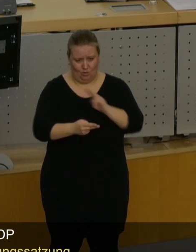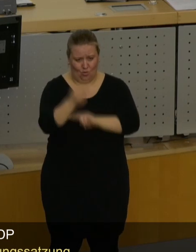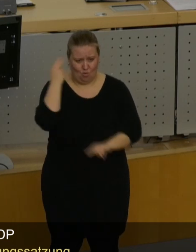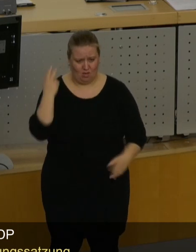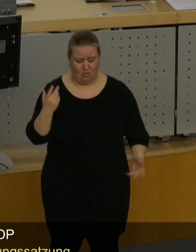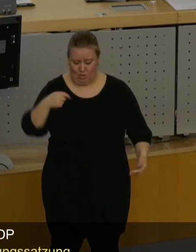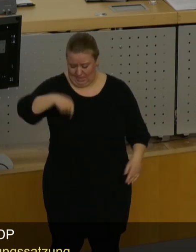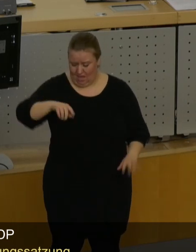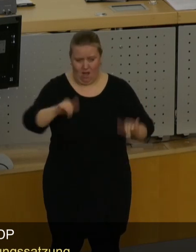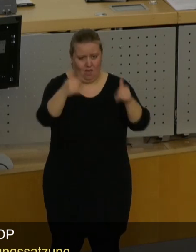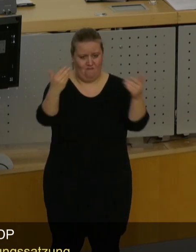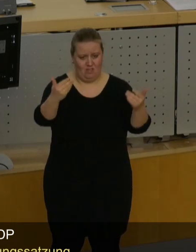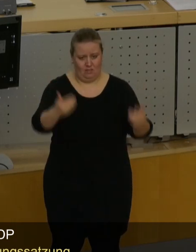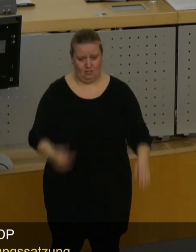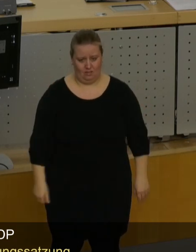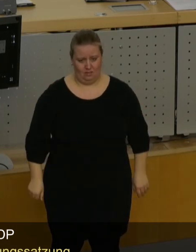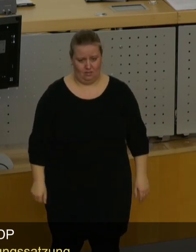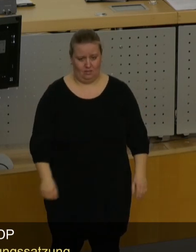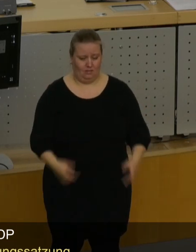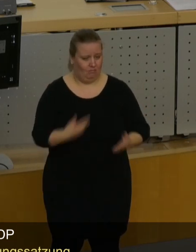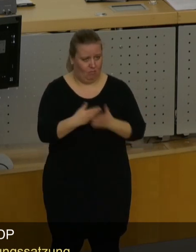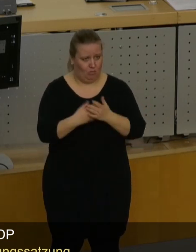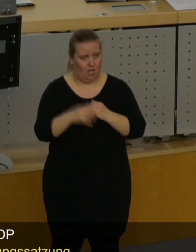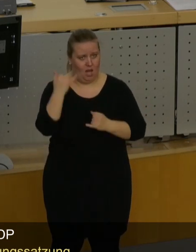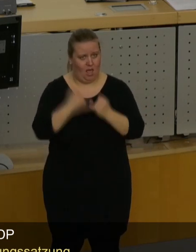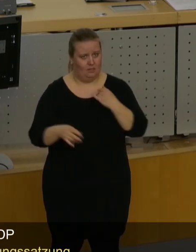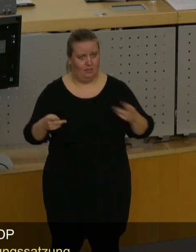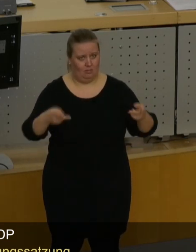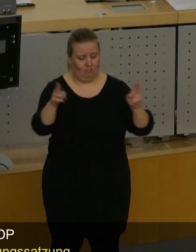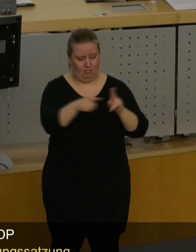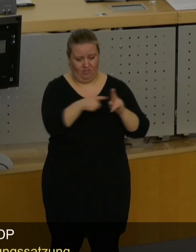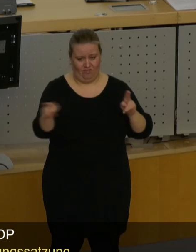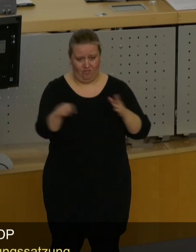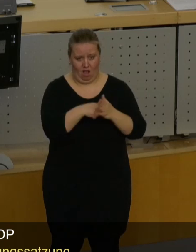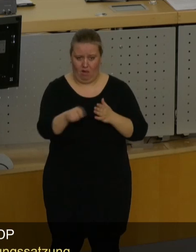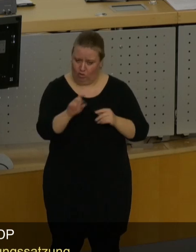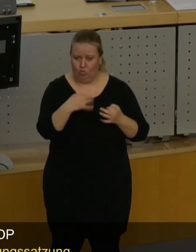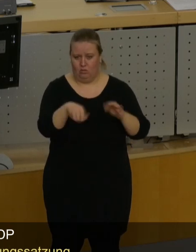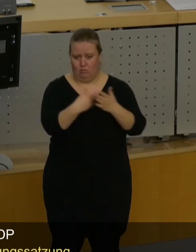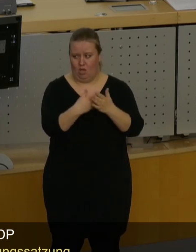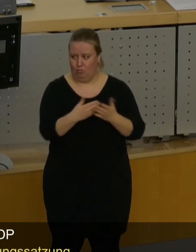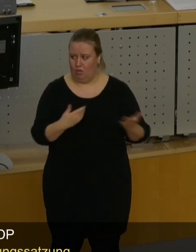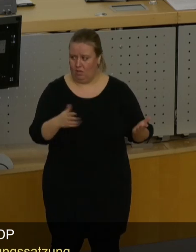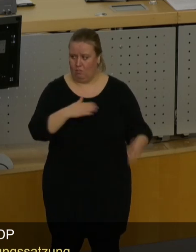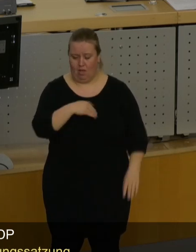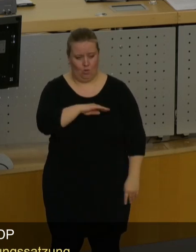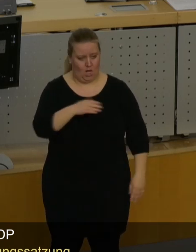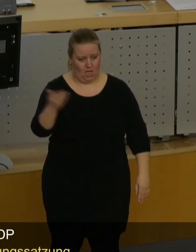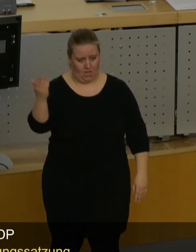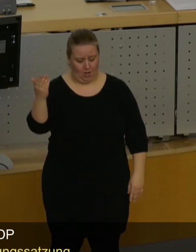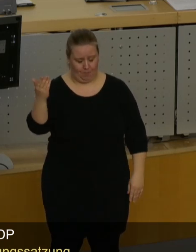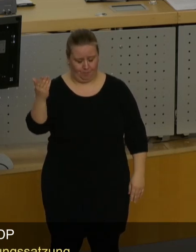haben wir hier erlebt? Gerade die letzte Legislaturperiode ist da ein sehr gutes Beispiel. Mein Kollege,